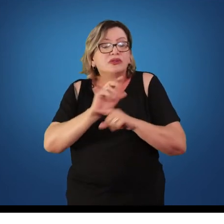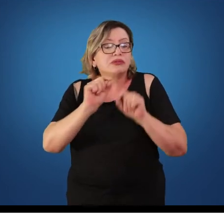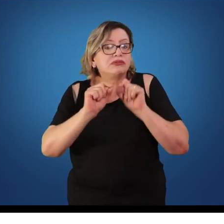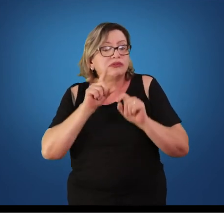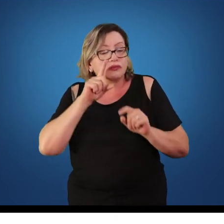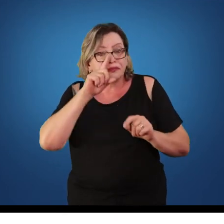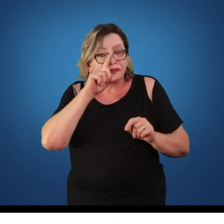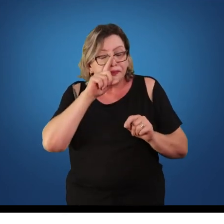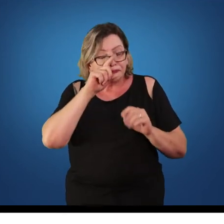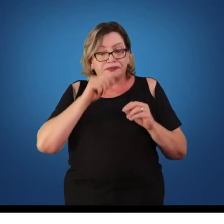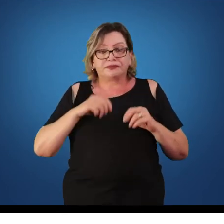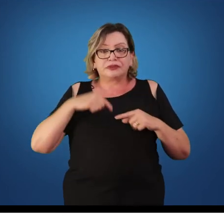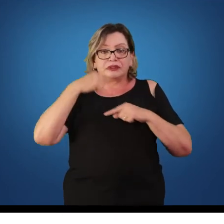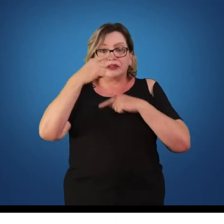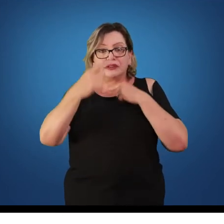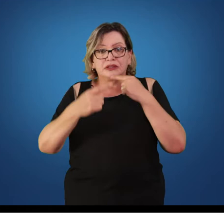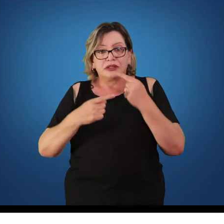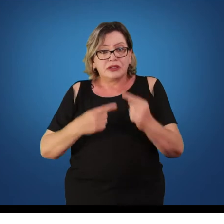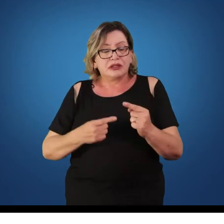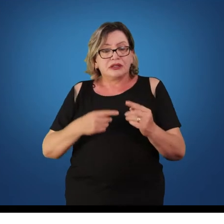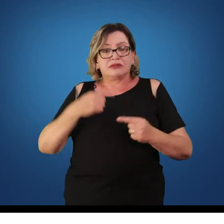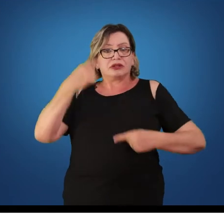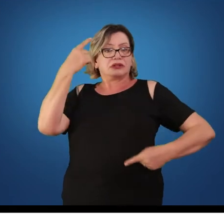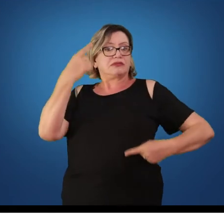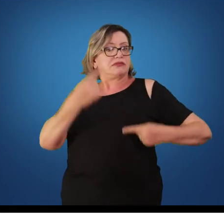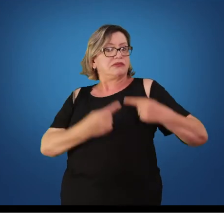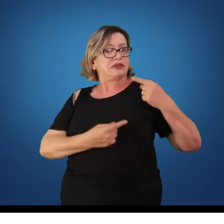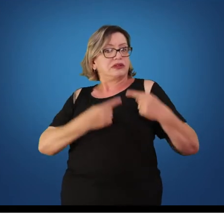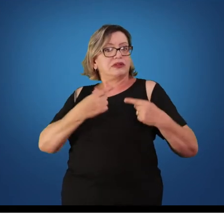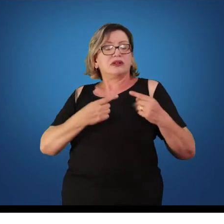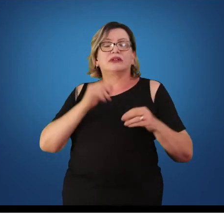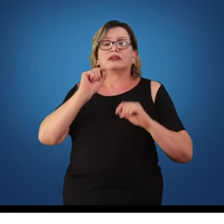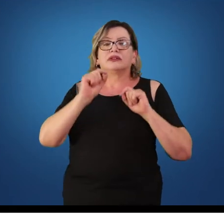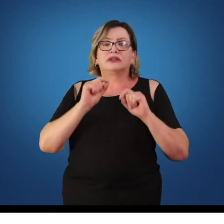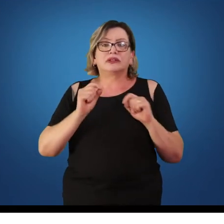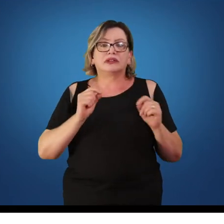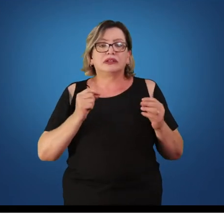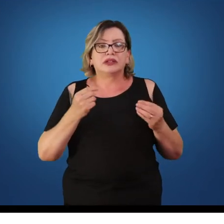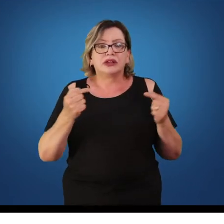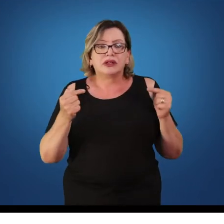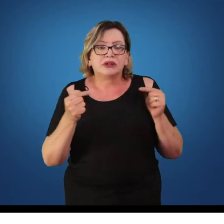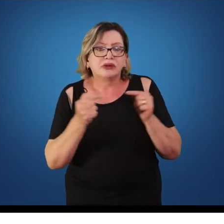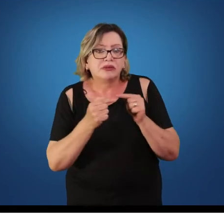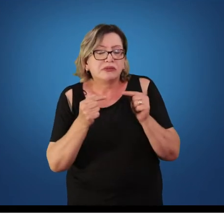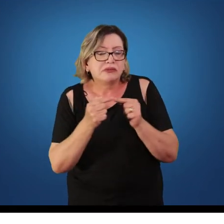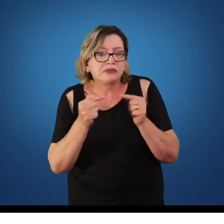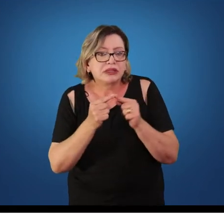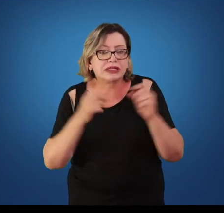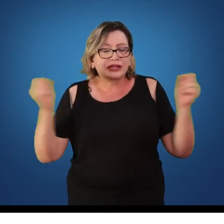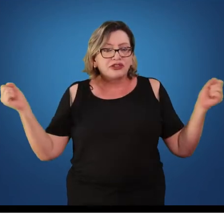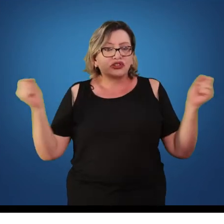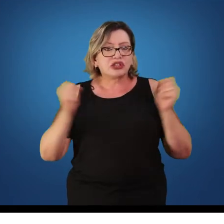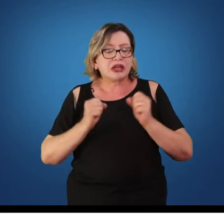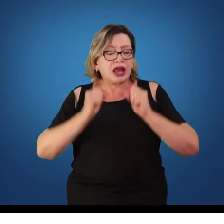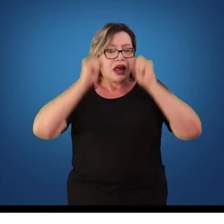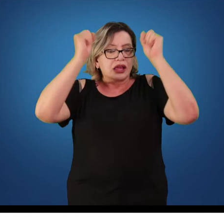E daí, fechando um pouco essa discussão, discutir essa relação da ginástica com a saúde. Até que ponto, principalmente essas